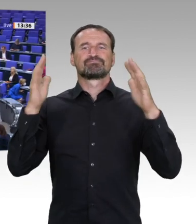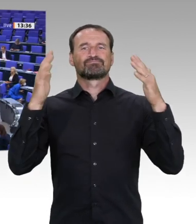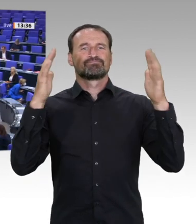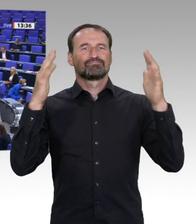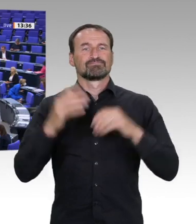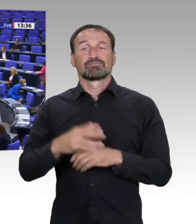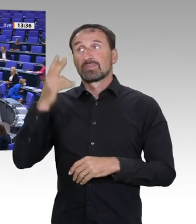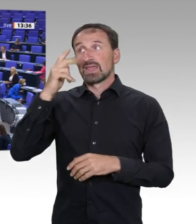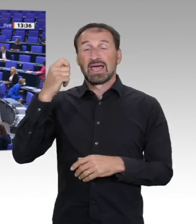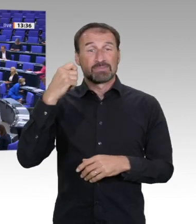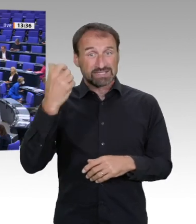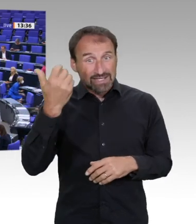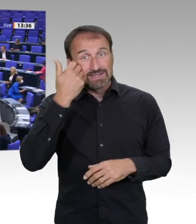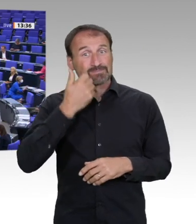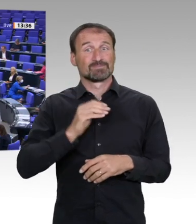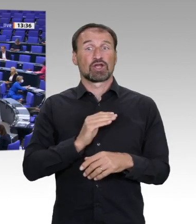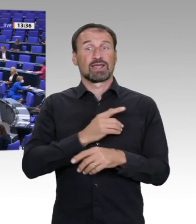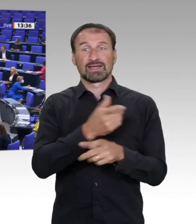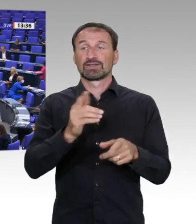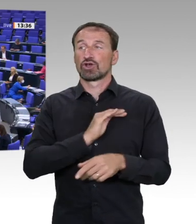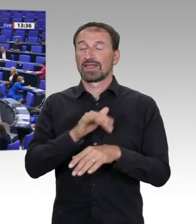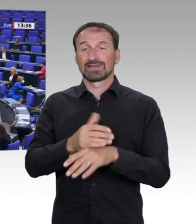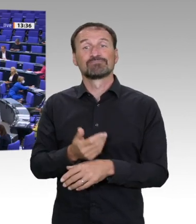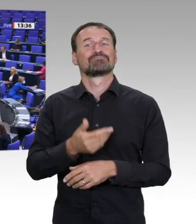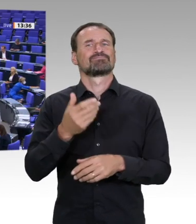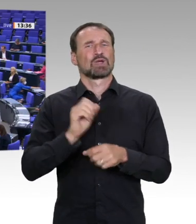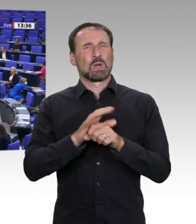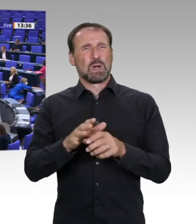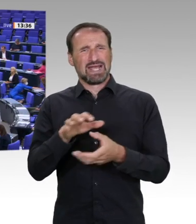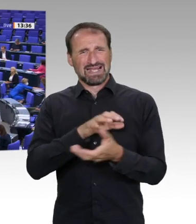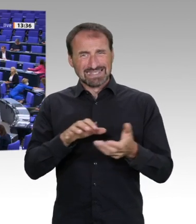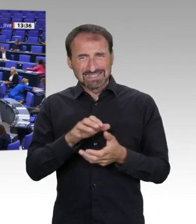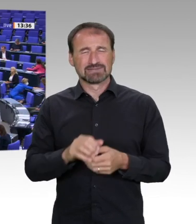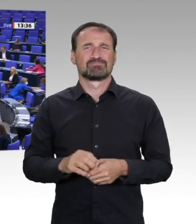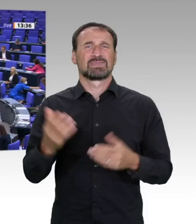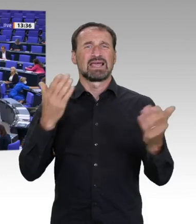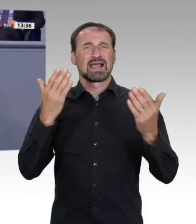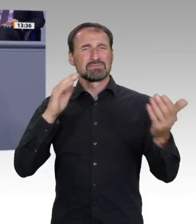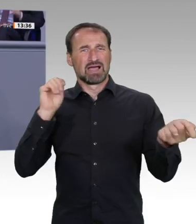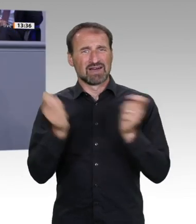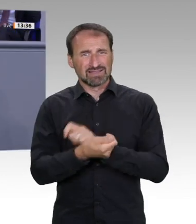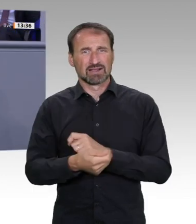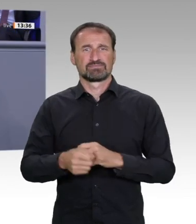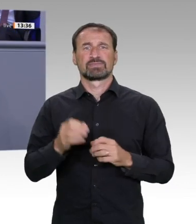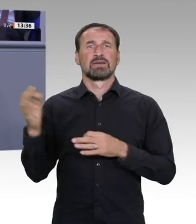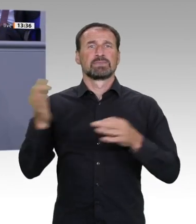-dunkel von Braunkohlewolken. Das war das Ergebnis von nachhaltiger Politik,